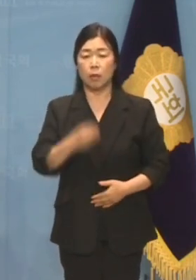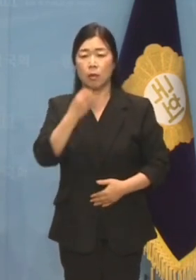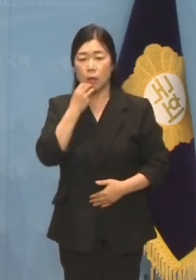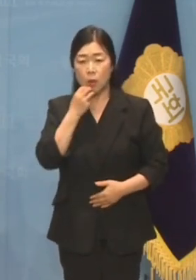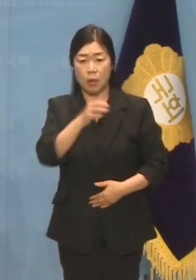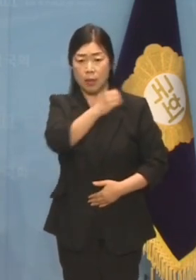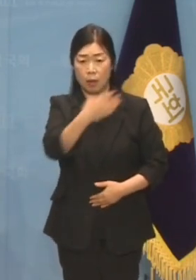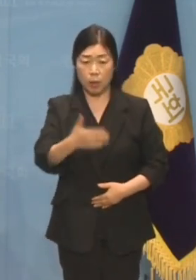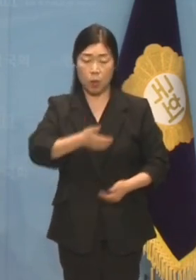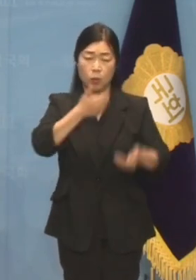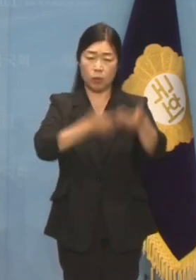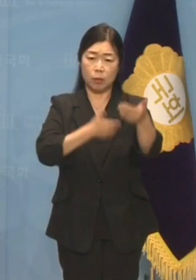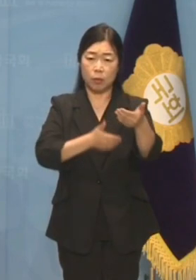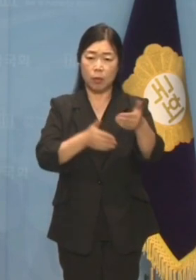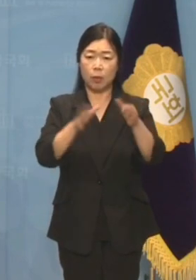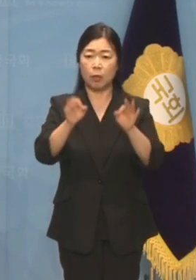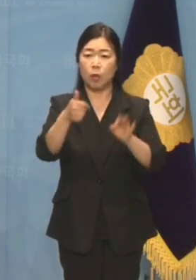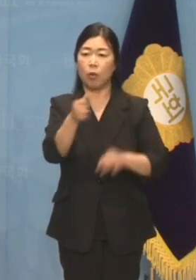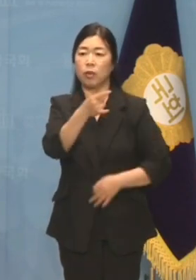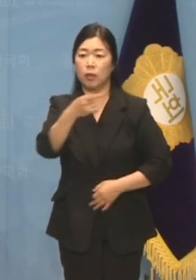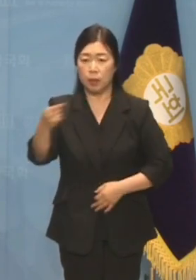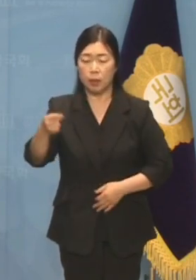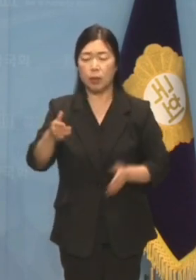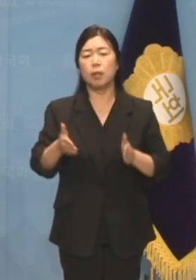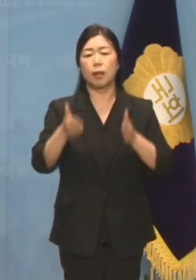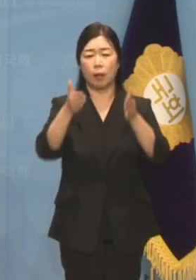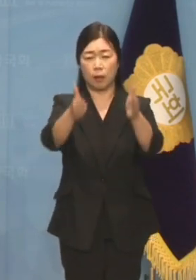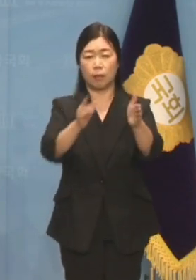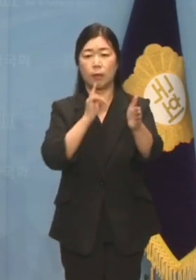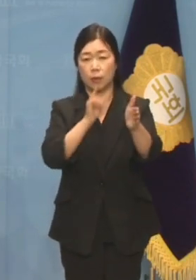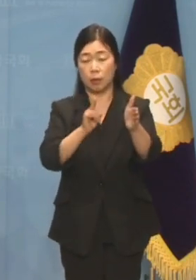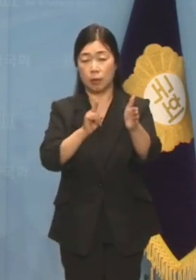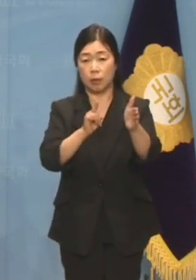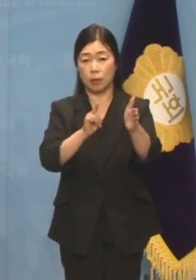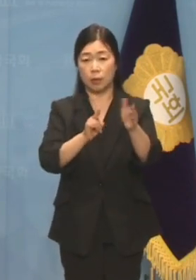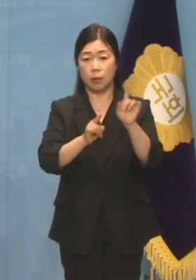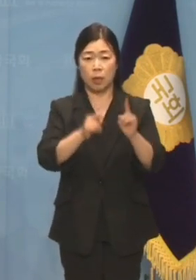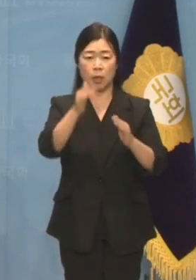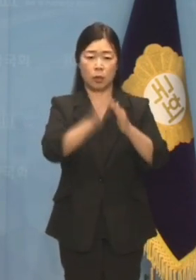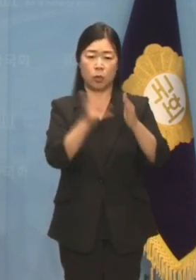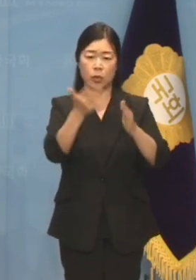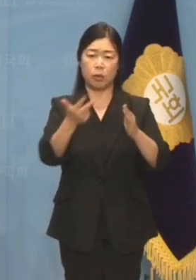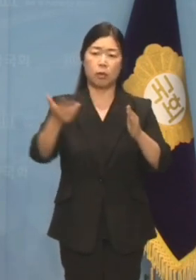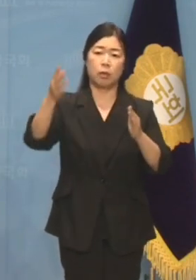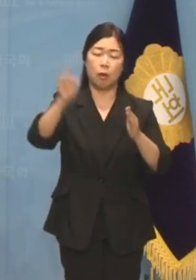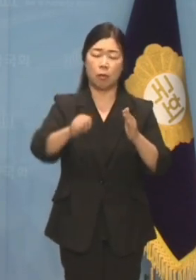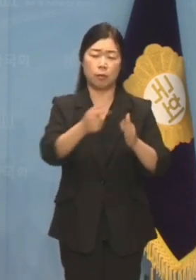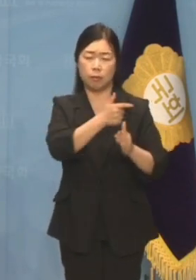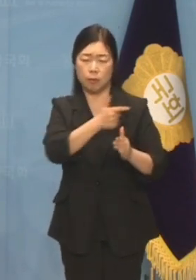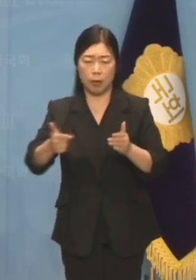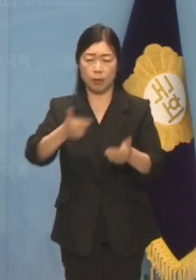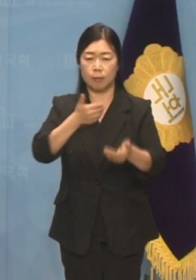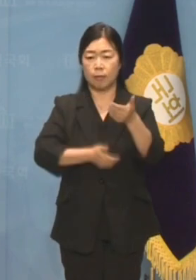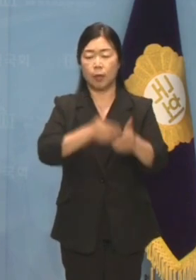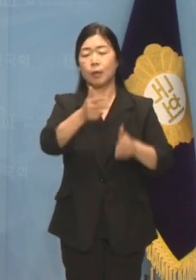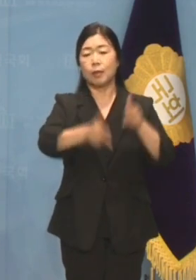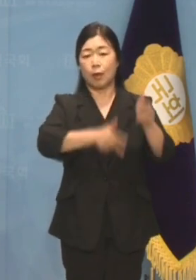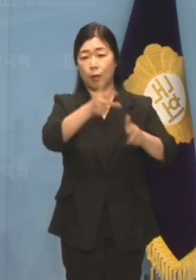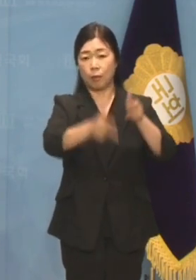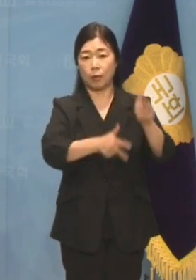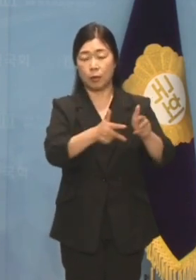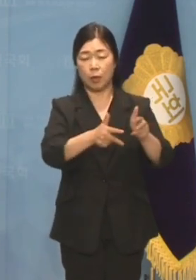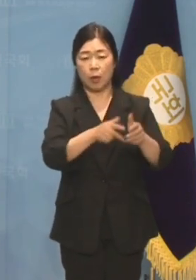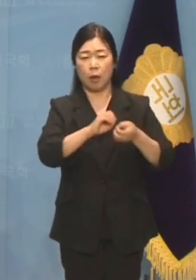양평고속도로를 김건희 라인이라고 부릅니다. 1조 7천억 원이 들어가는 대형 국책 사업이